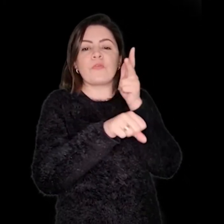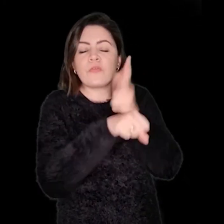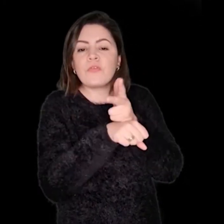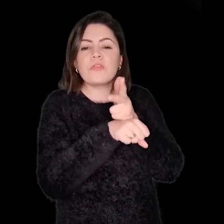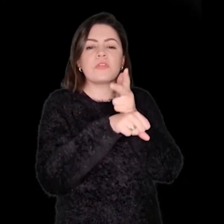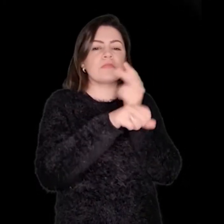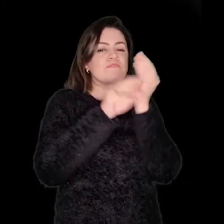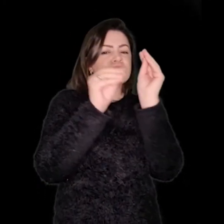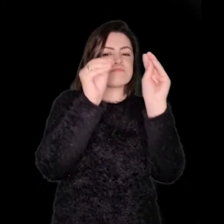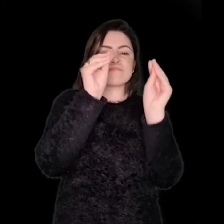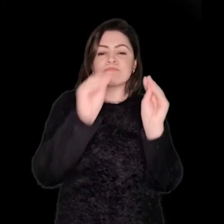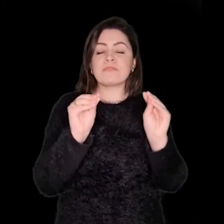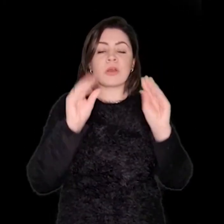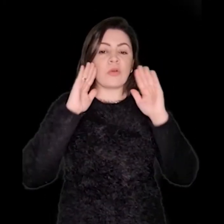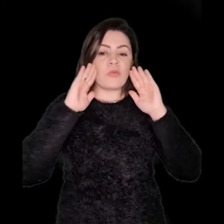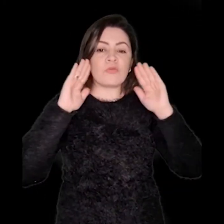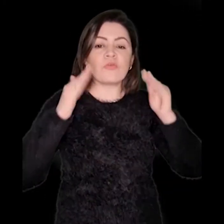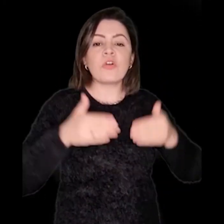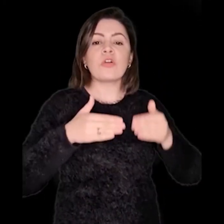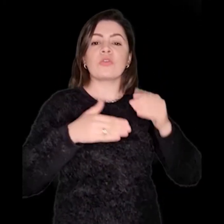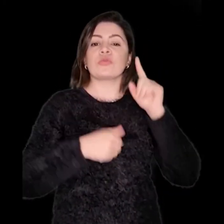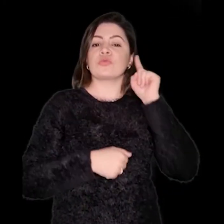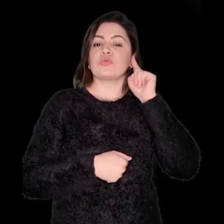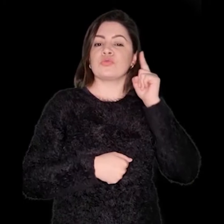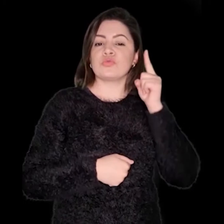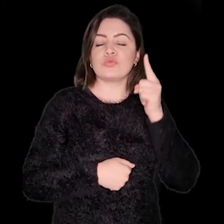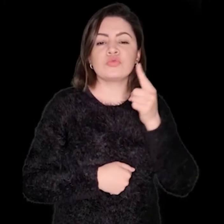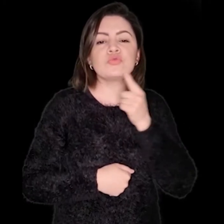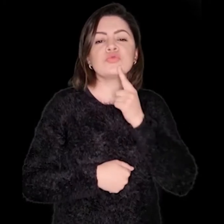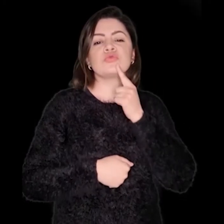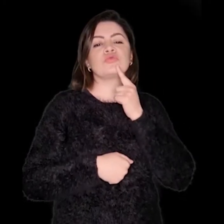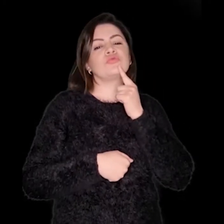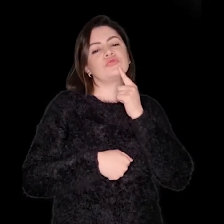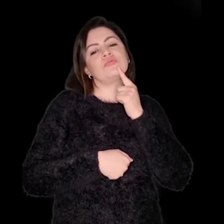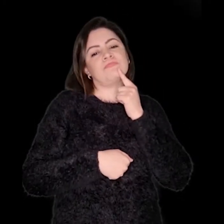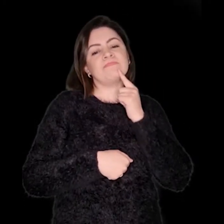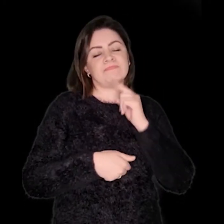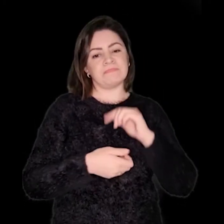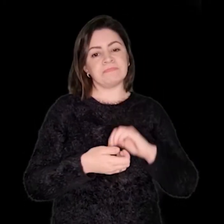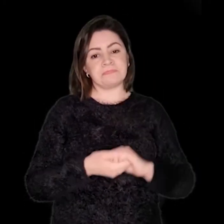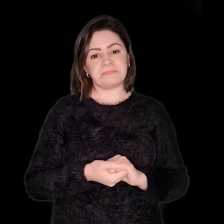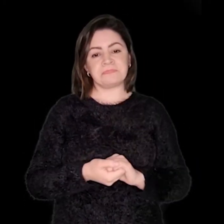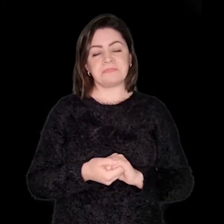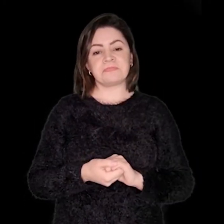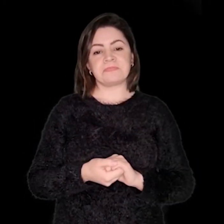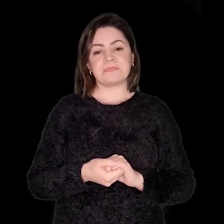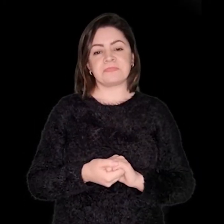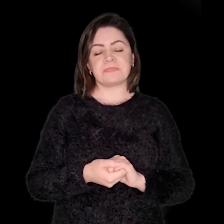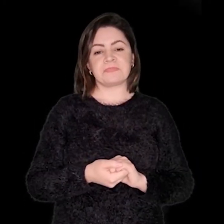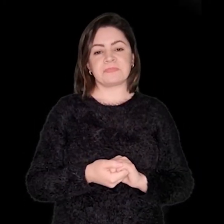diversos materiais que se fizerem pertinentes relacionados à Libras, ao povo surdo e sua cultura.